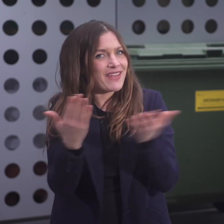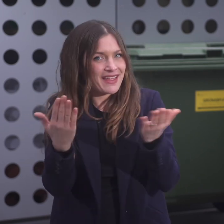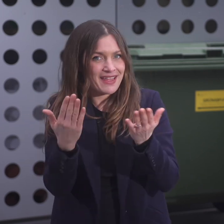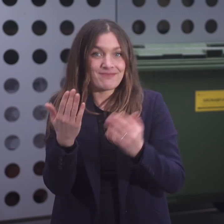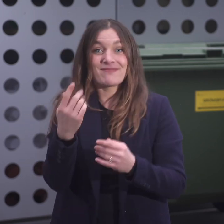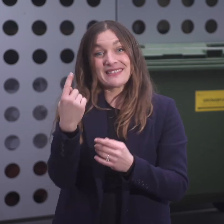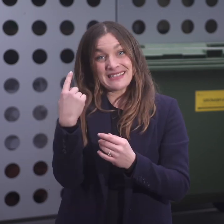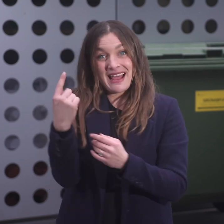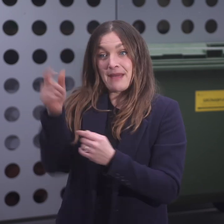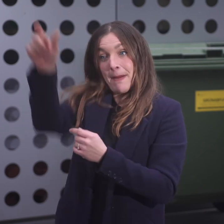Die Jahresgebühr